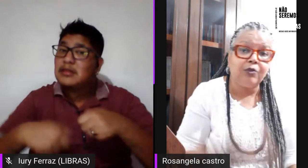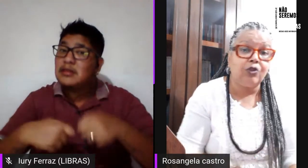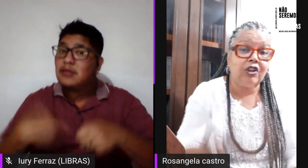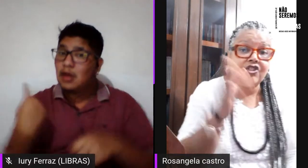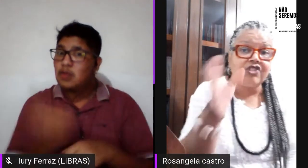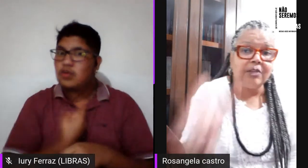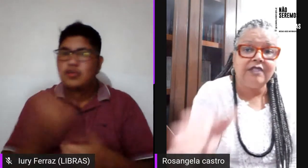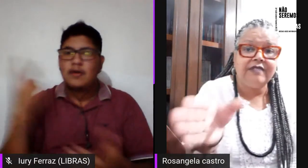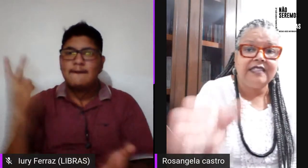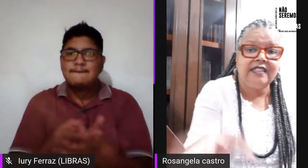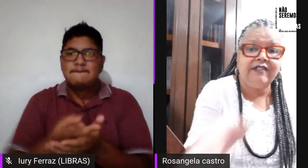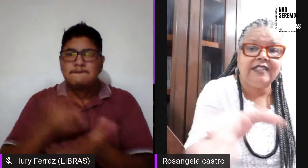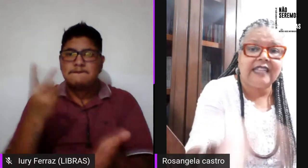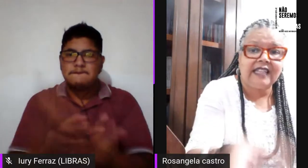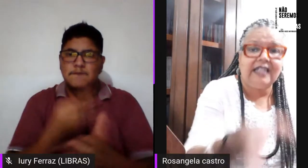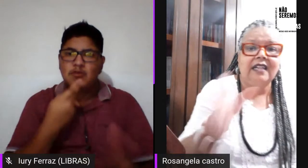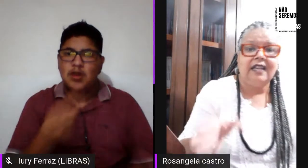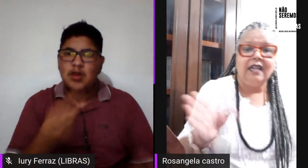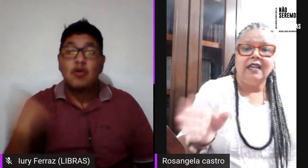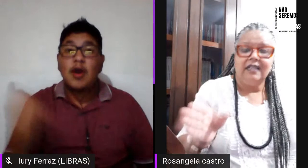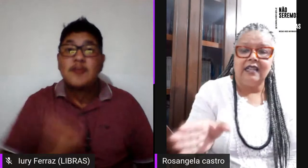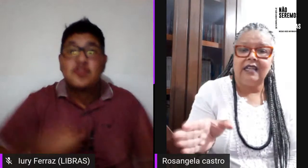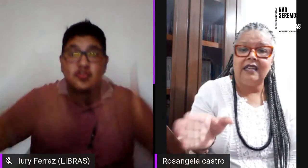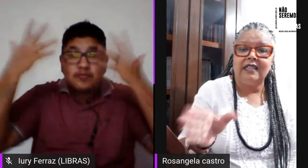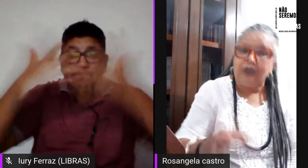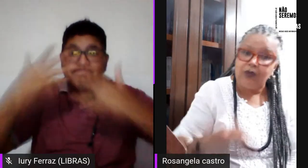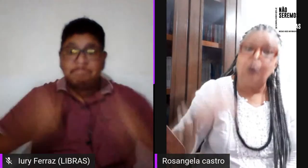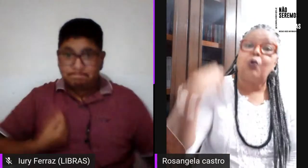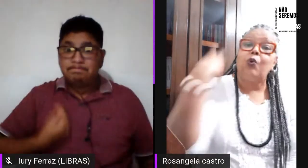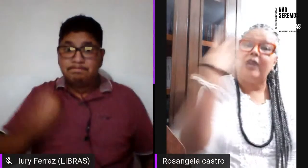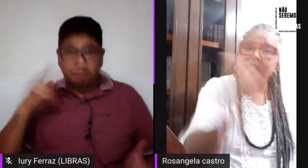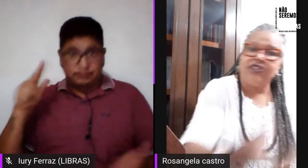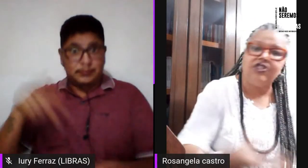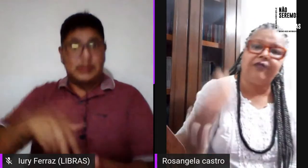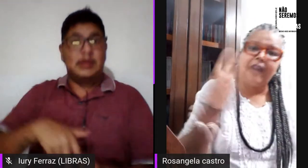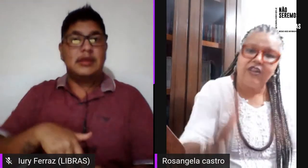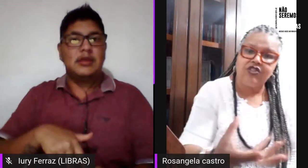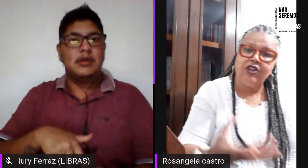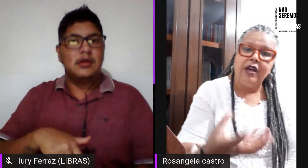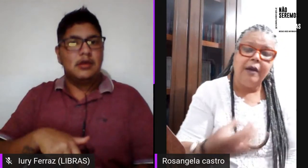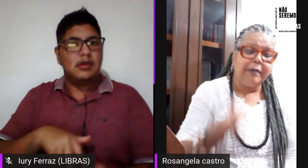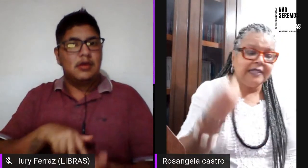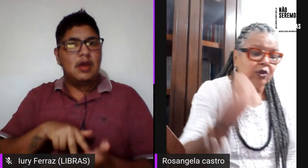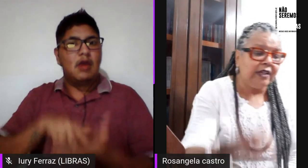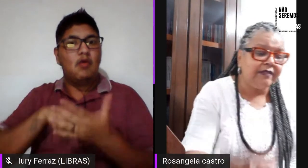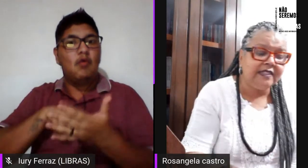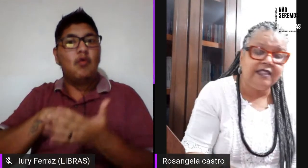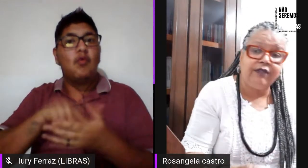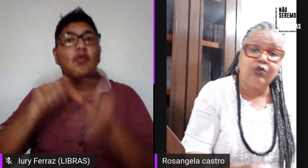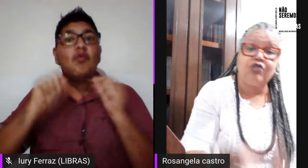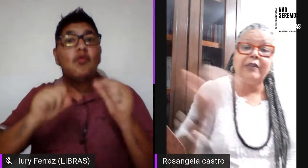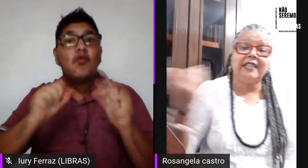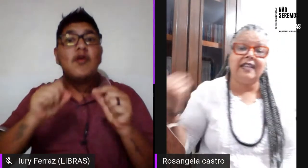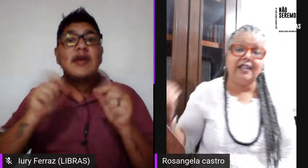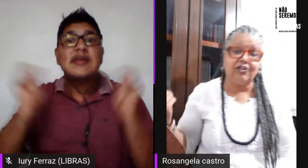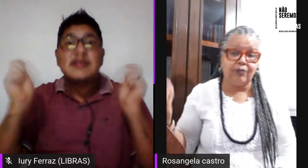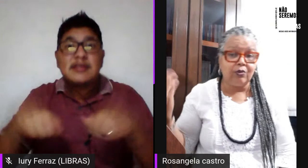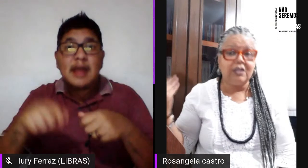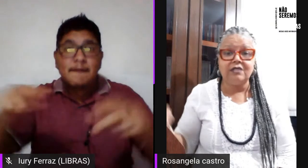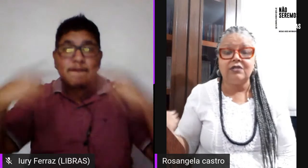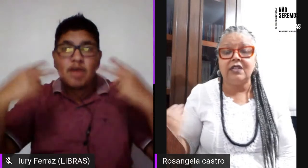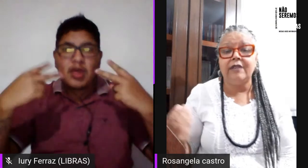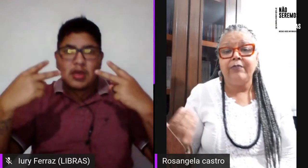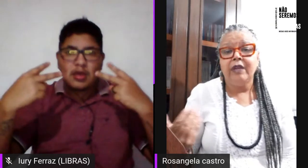falando o tempo todo olha estamos invisíveis aqui né então o que que a gente faz para se tornar visível 2003